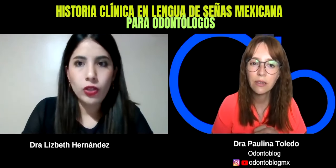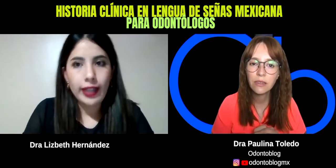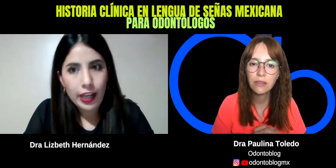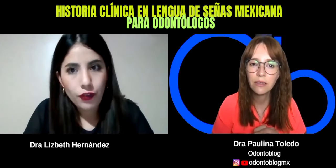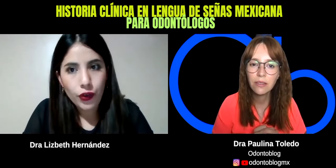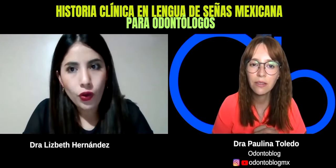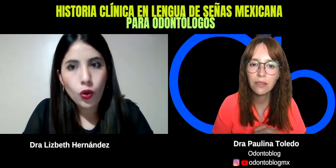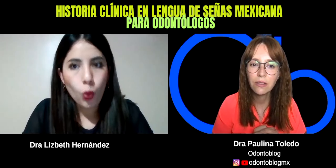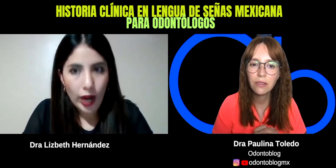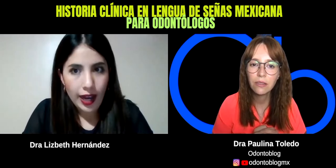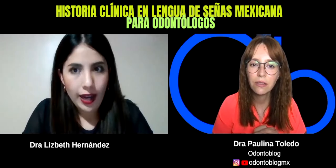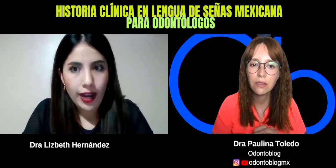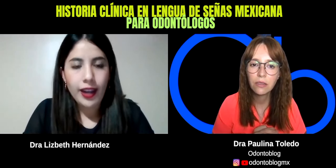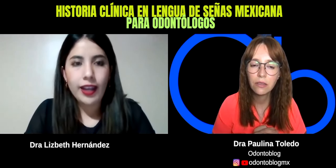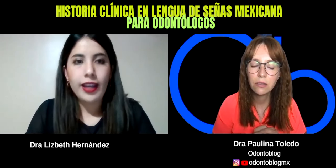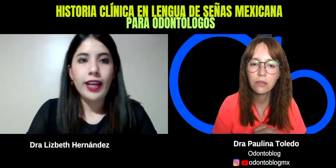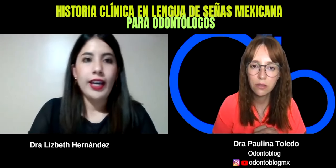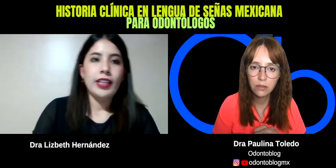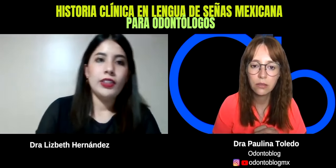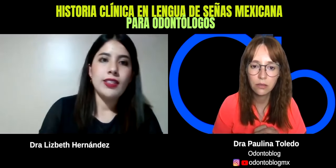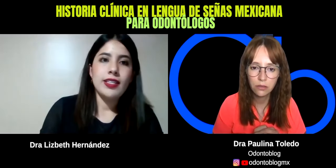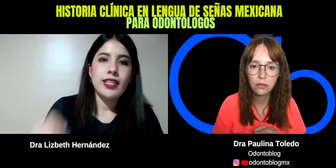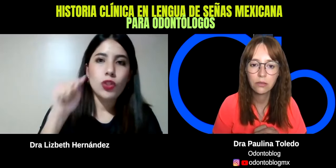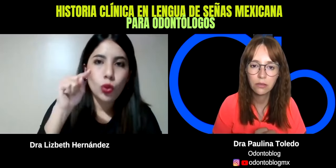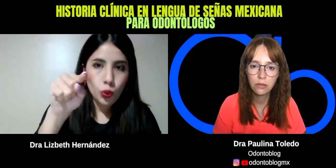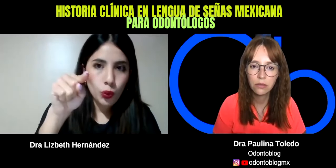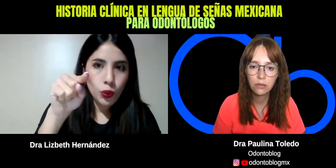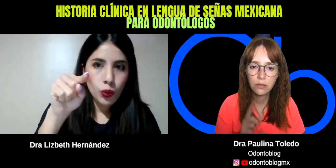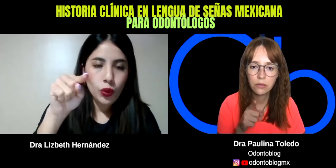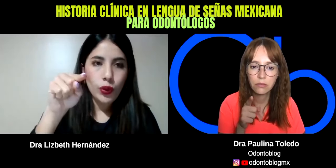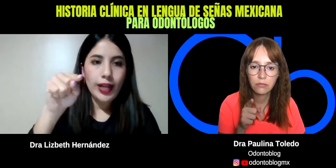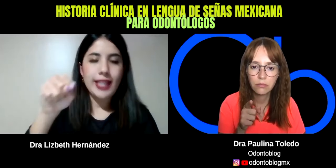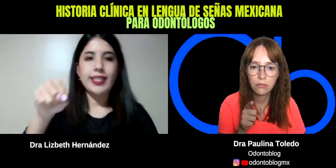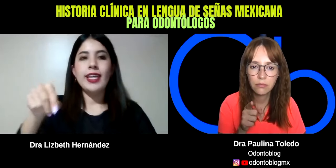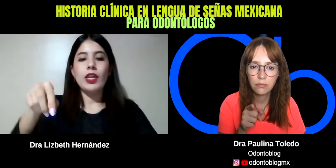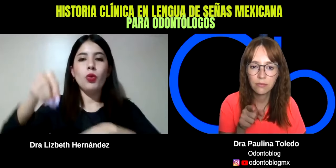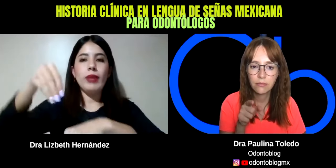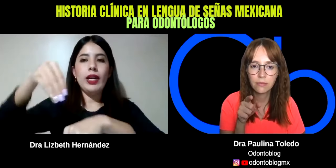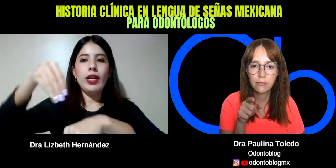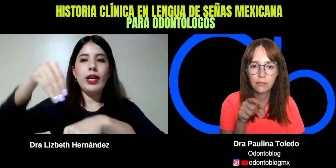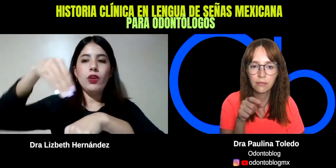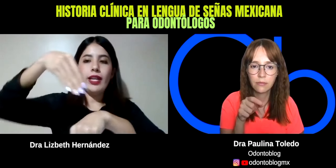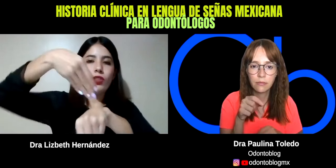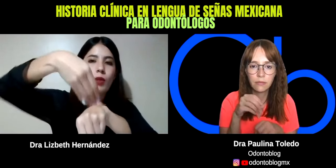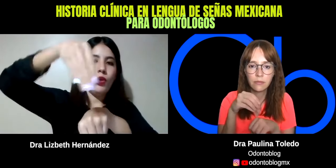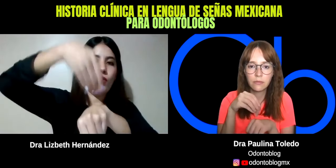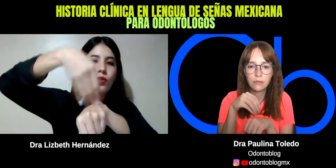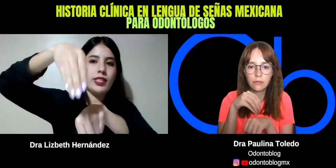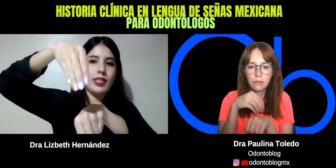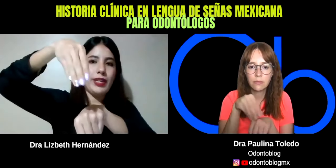teléfono, cuál? Entonces, es tú, la seña de número es como si cepilláramos